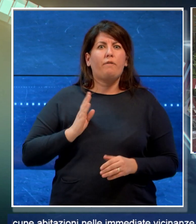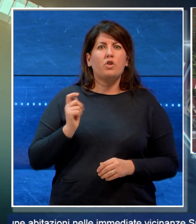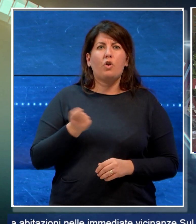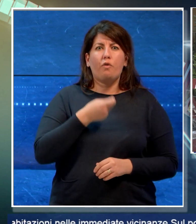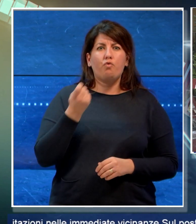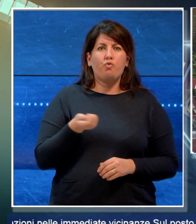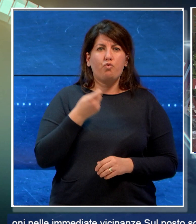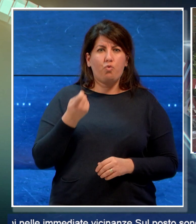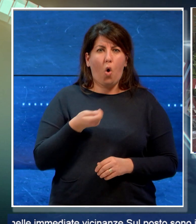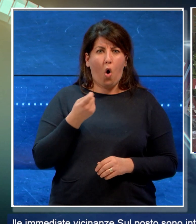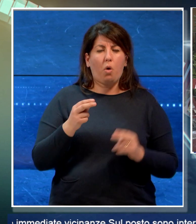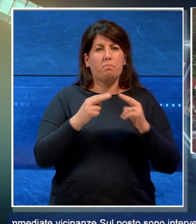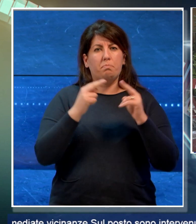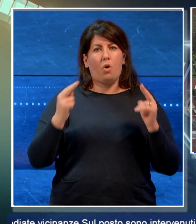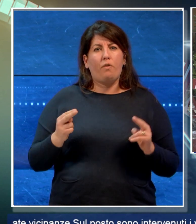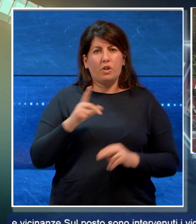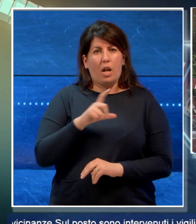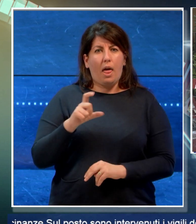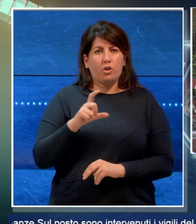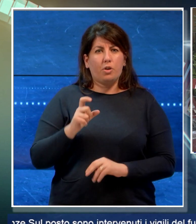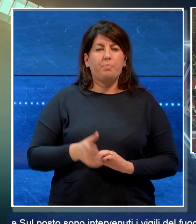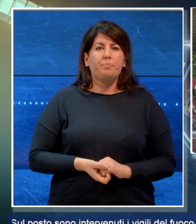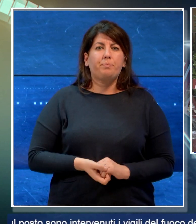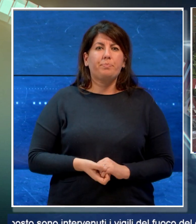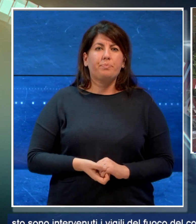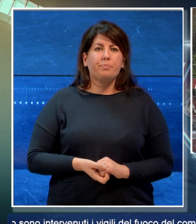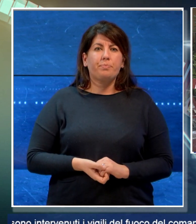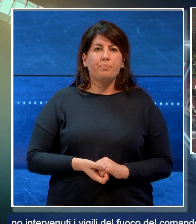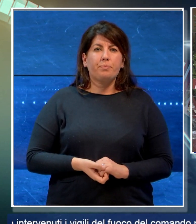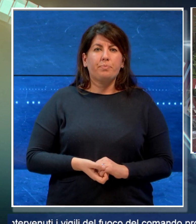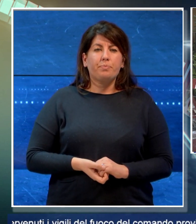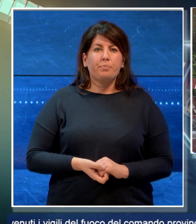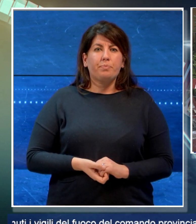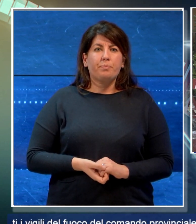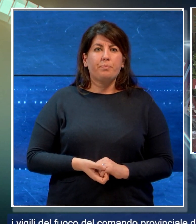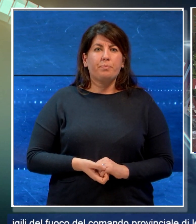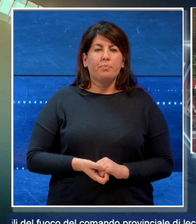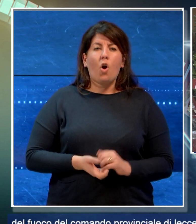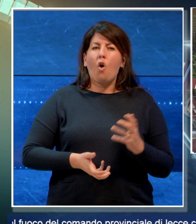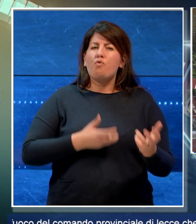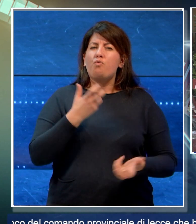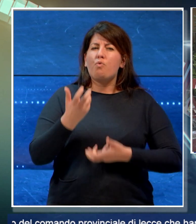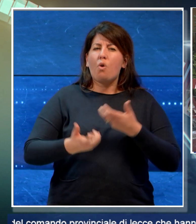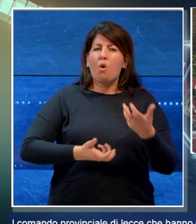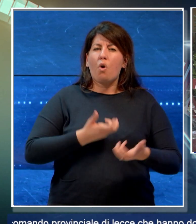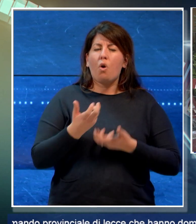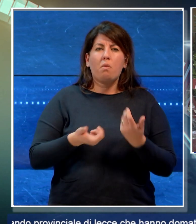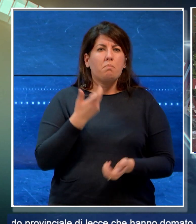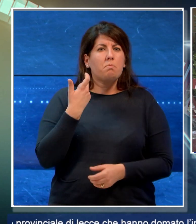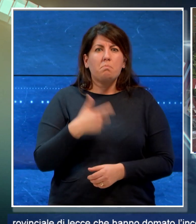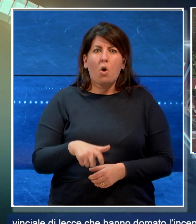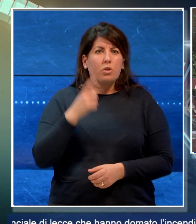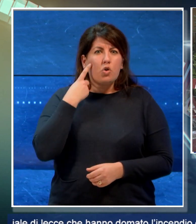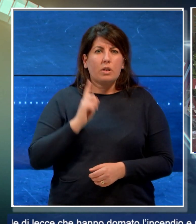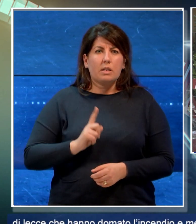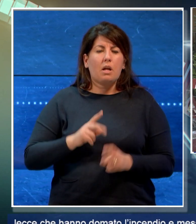fuoco del comando provinciale di Lecce. Sulle cause che hanno dato origine al ruogo indagano le